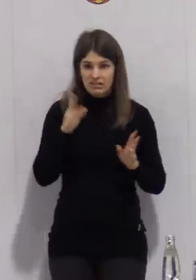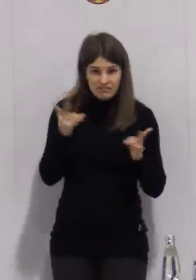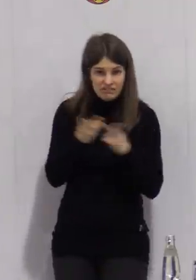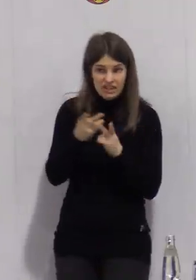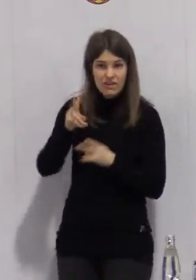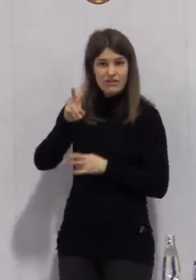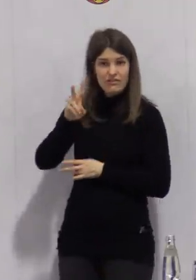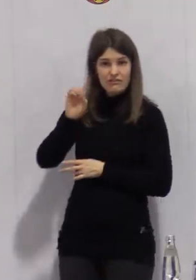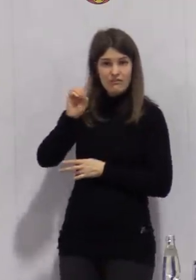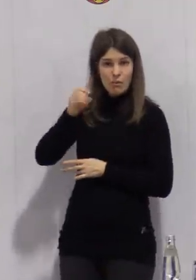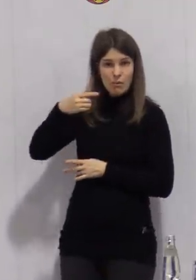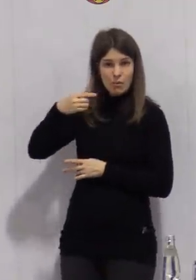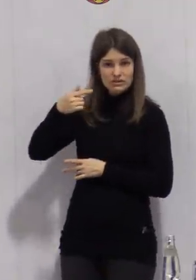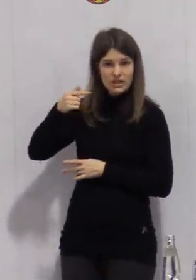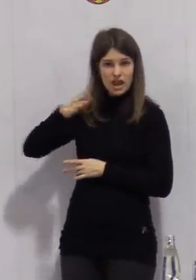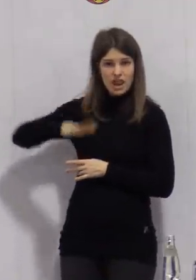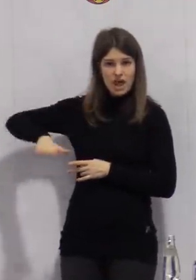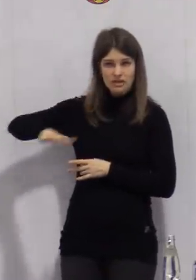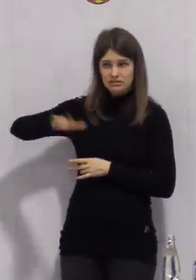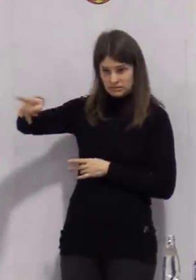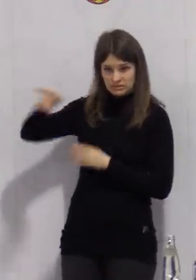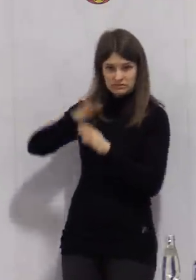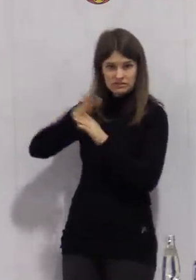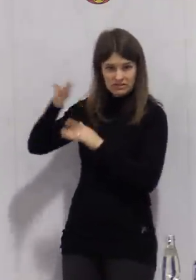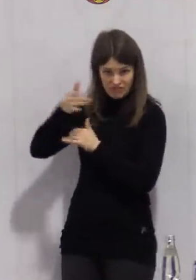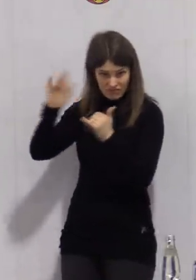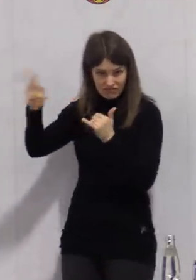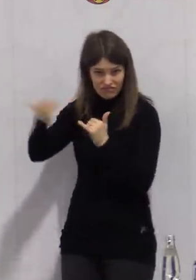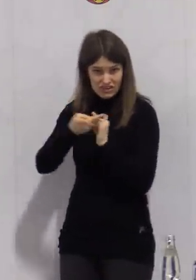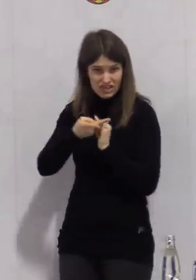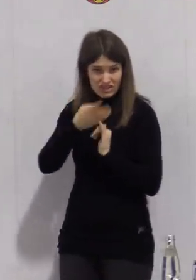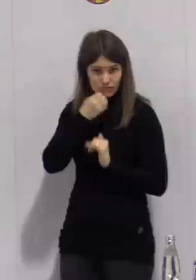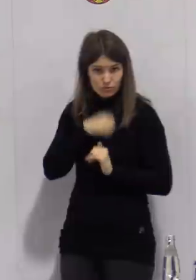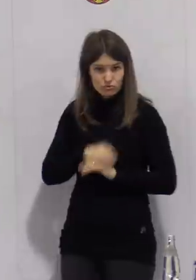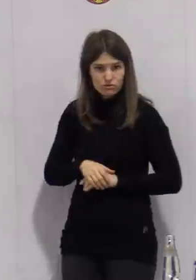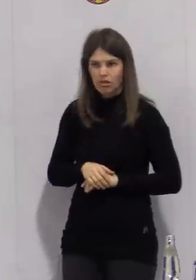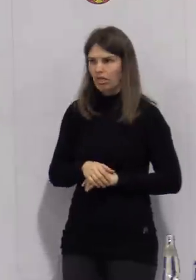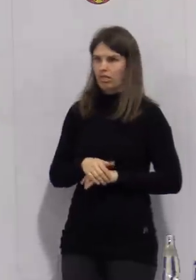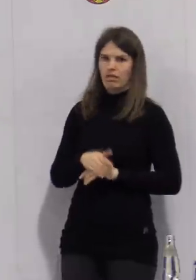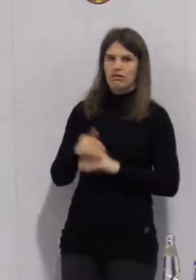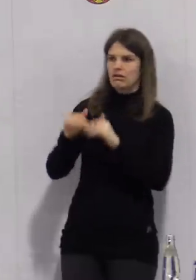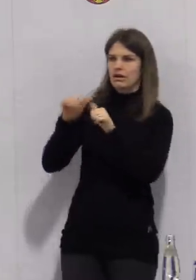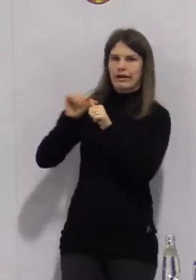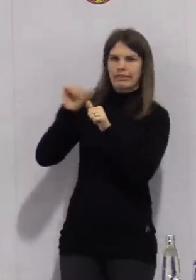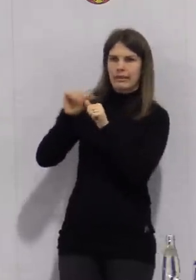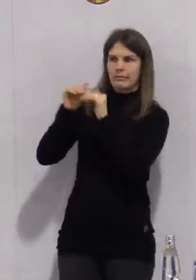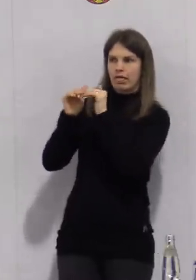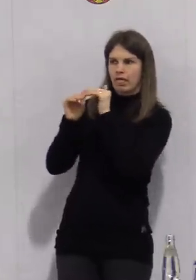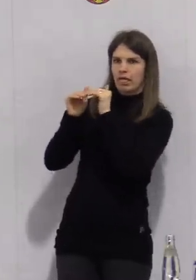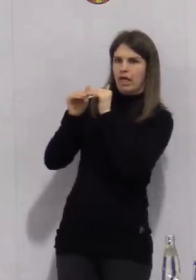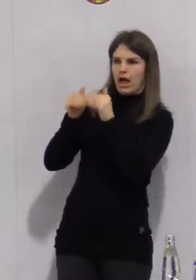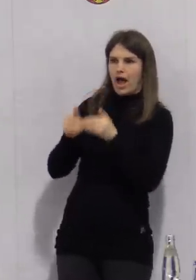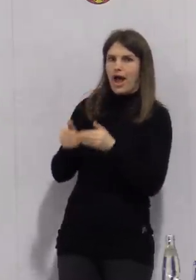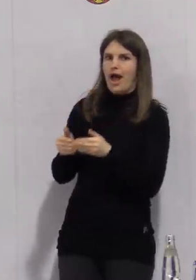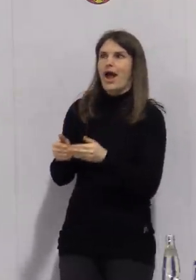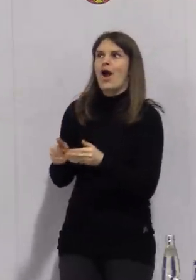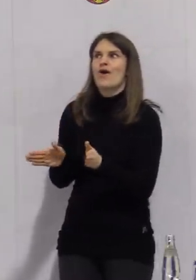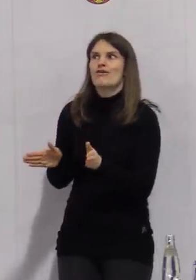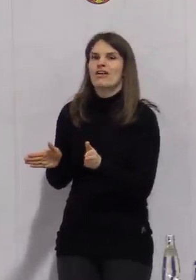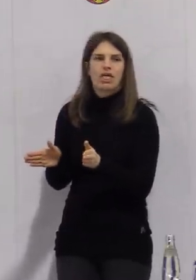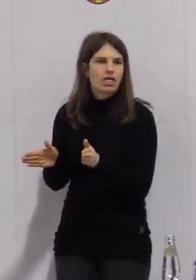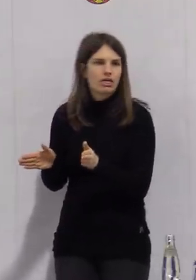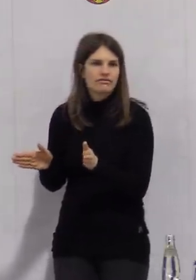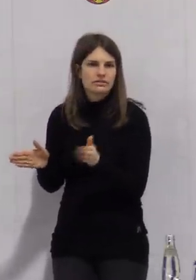Vogtlandkreis, dass man in einer solchen Phase knapp unter 200 öffnet und